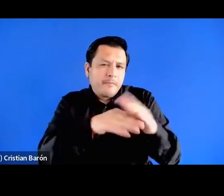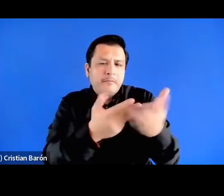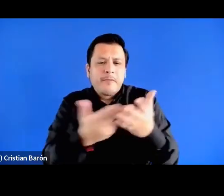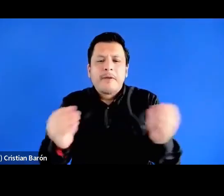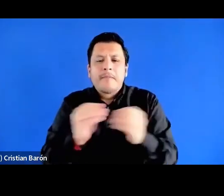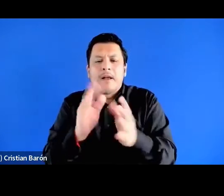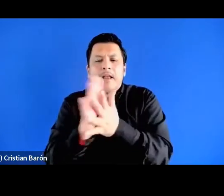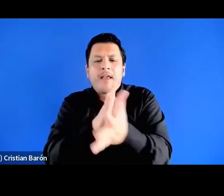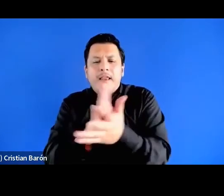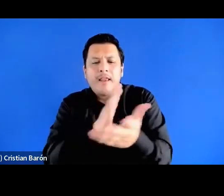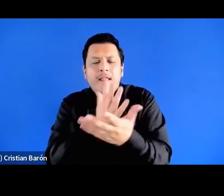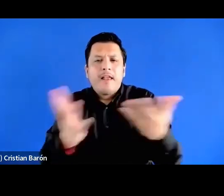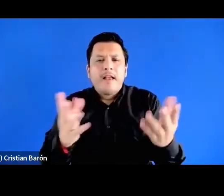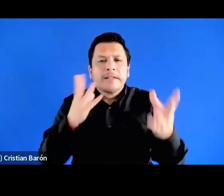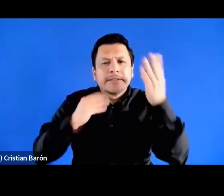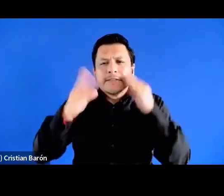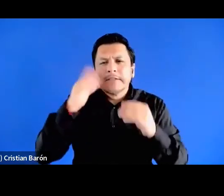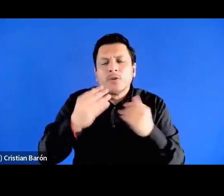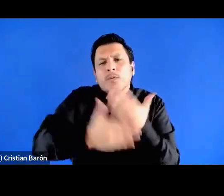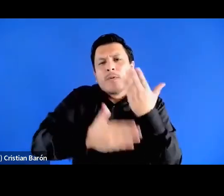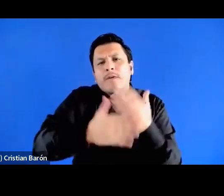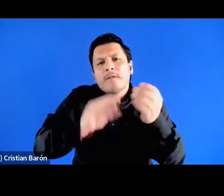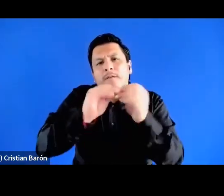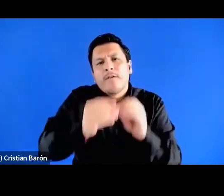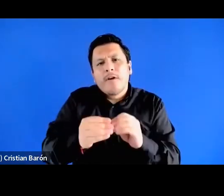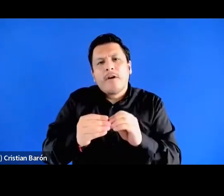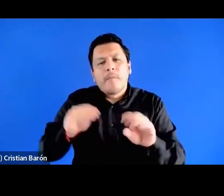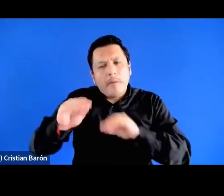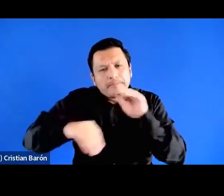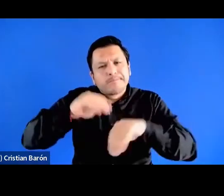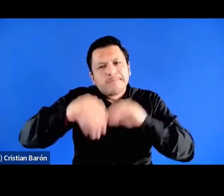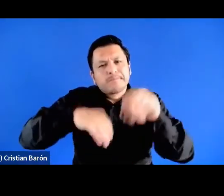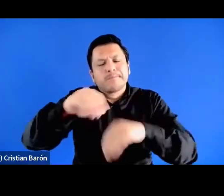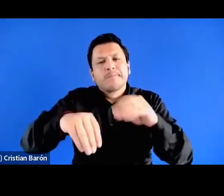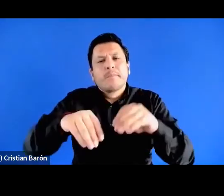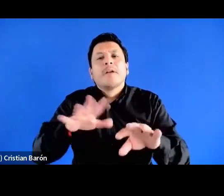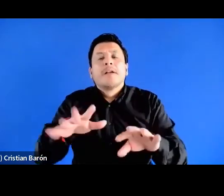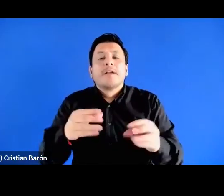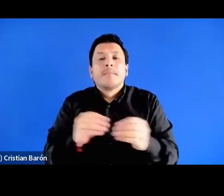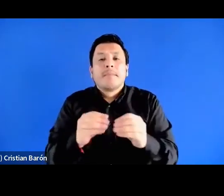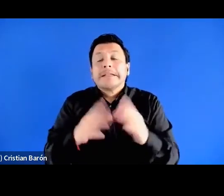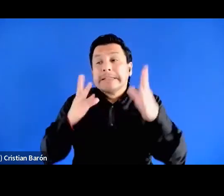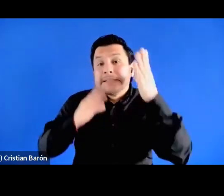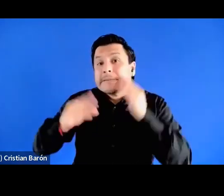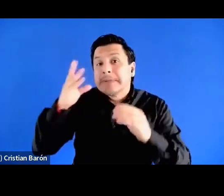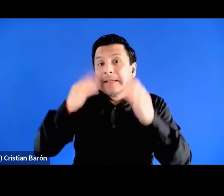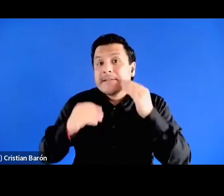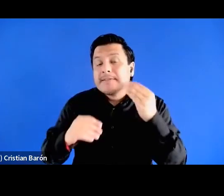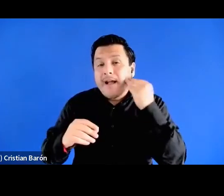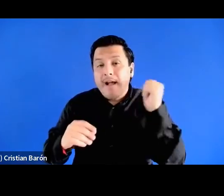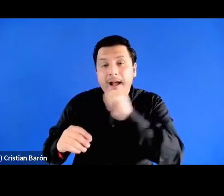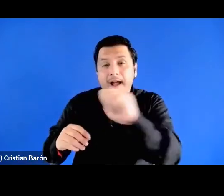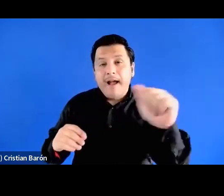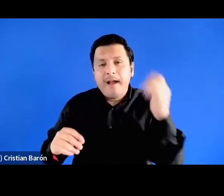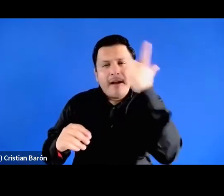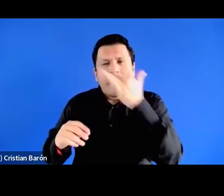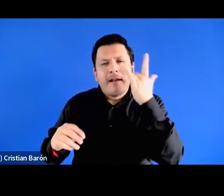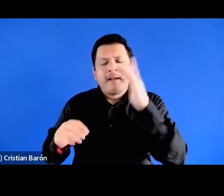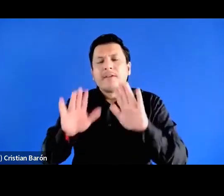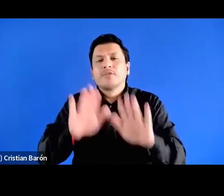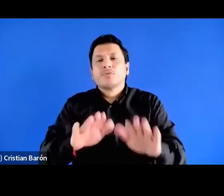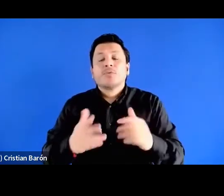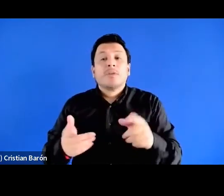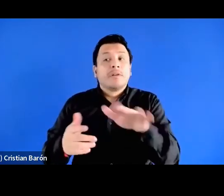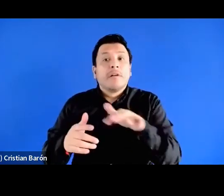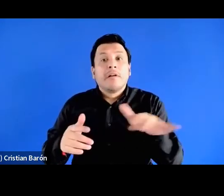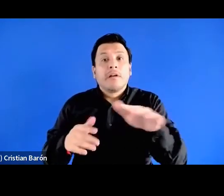documentar estas nuevas formas de hacer que tiene mucho que ver con la experiencia de las mujeres negras que no solamente han sido,